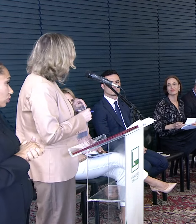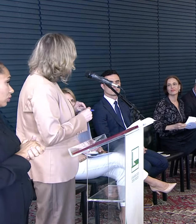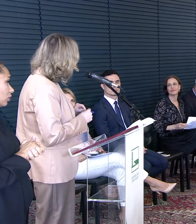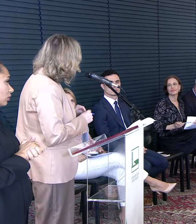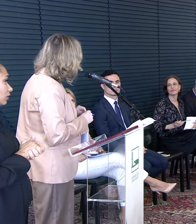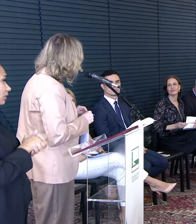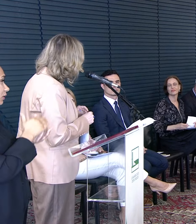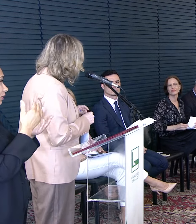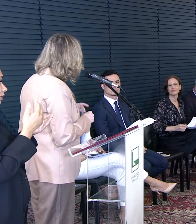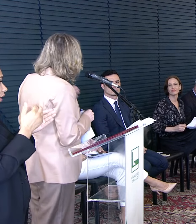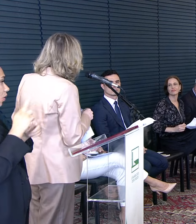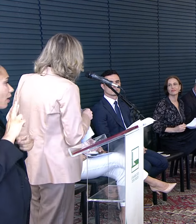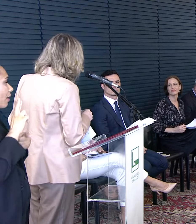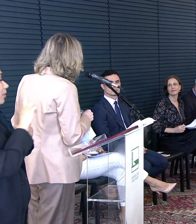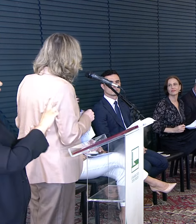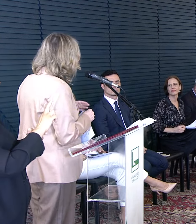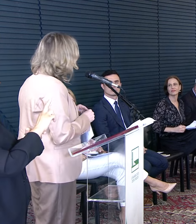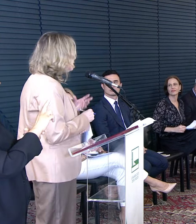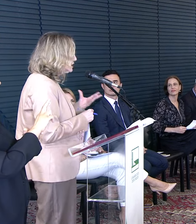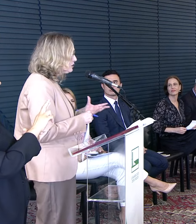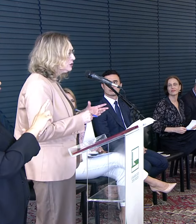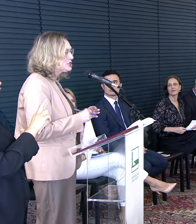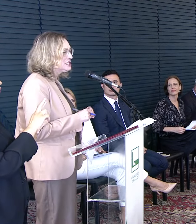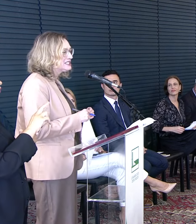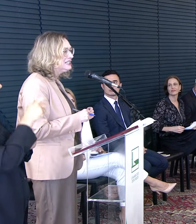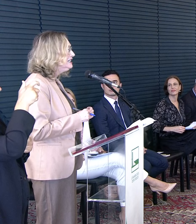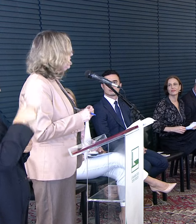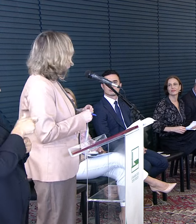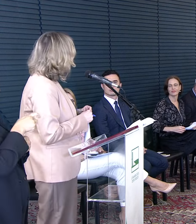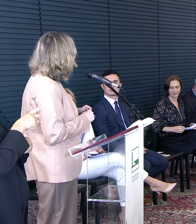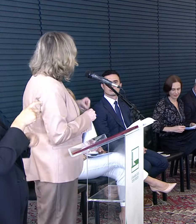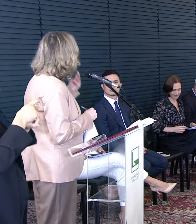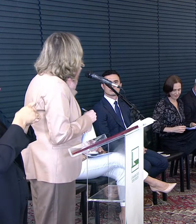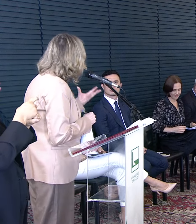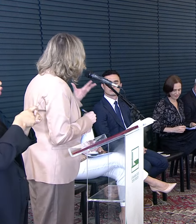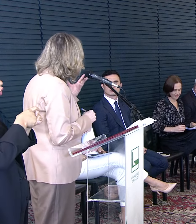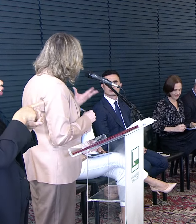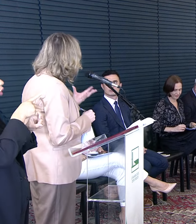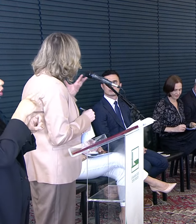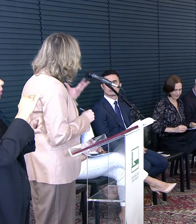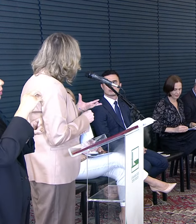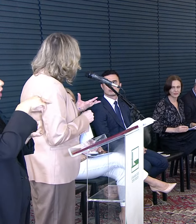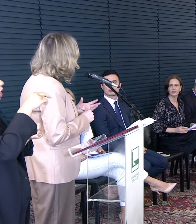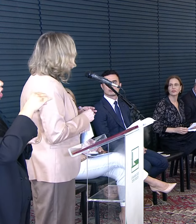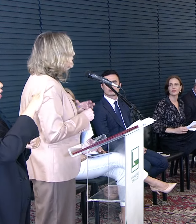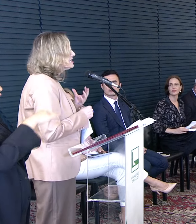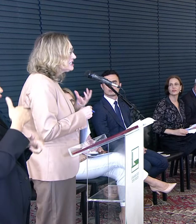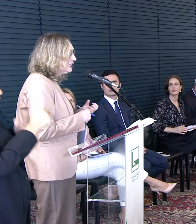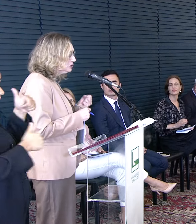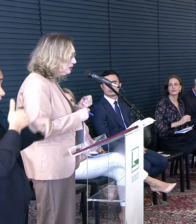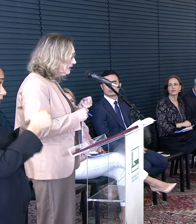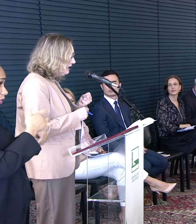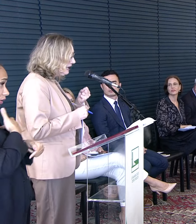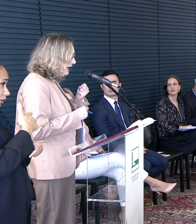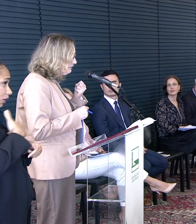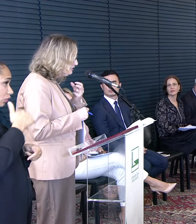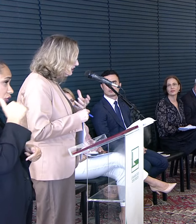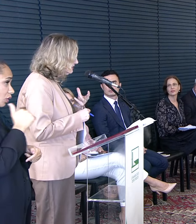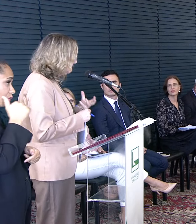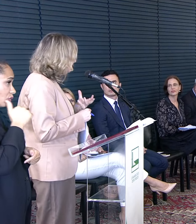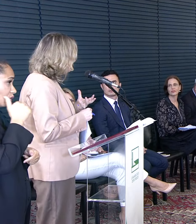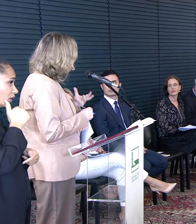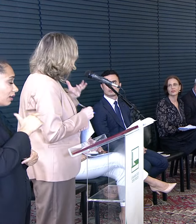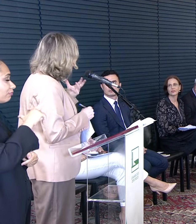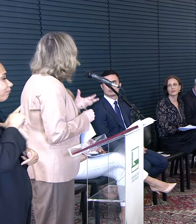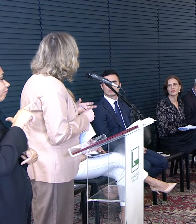Estão representados Aqui na figura De doutor Pinotti Um ginecologista Alguém que trabalhou A saúde da mulher Conhecendo A